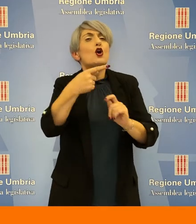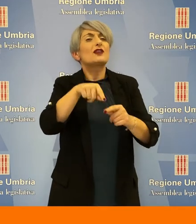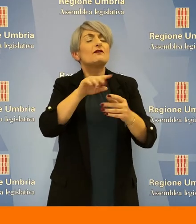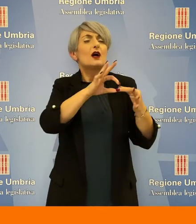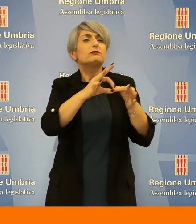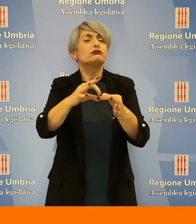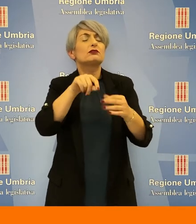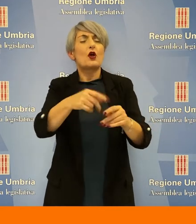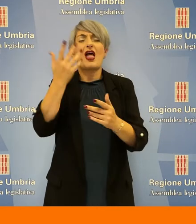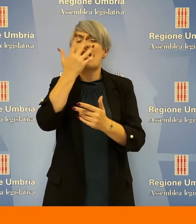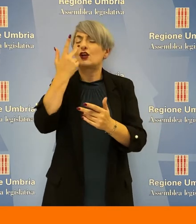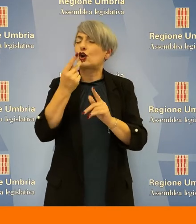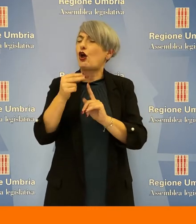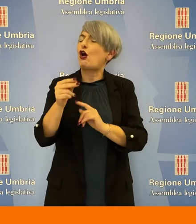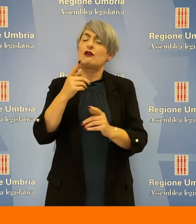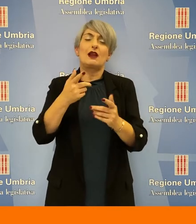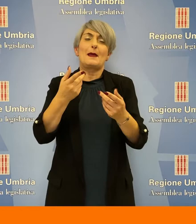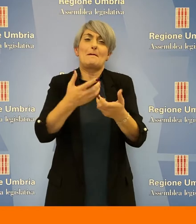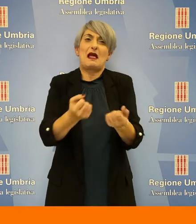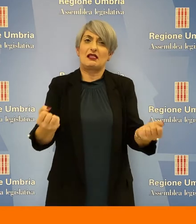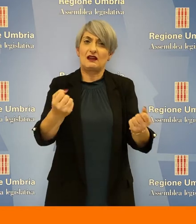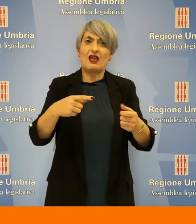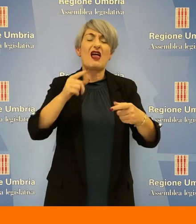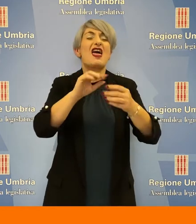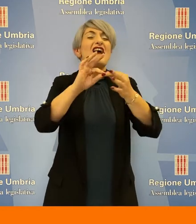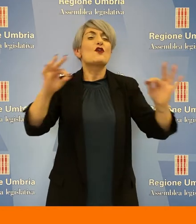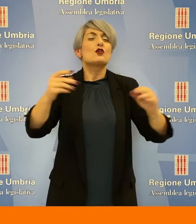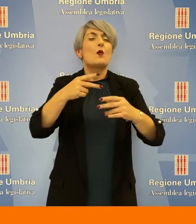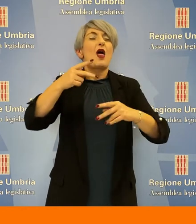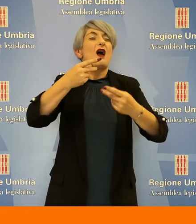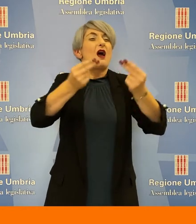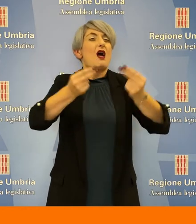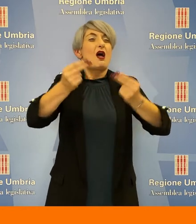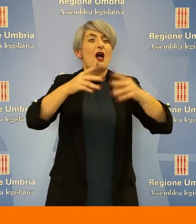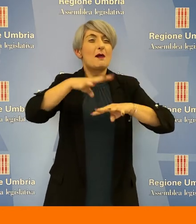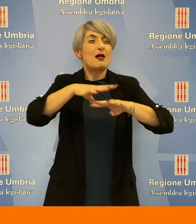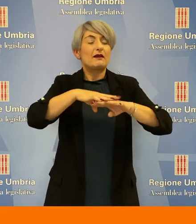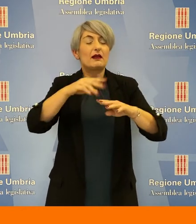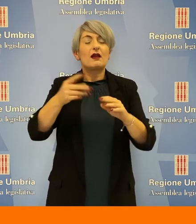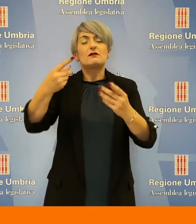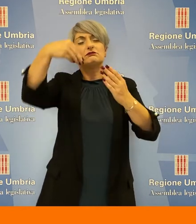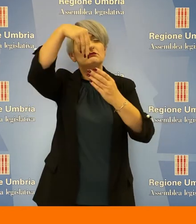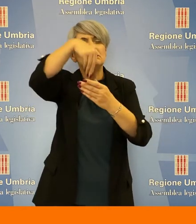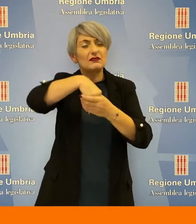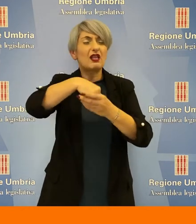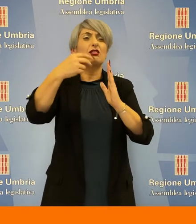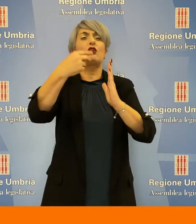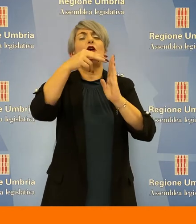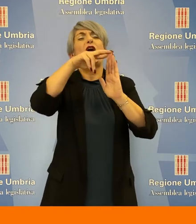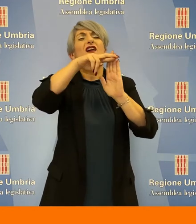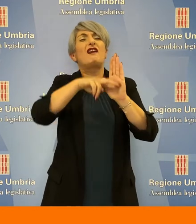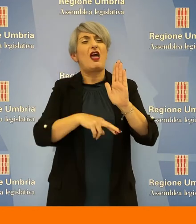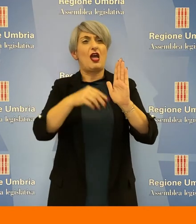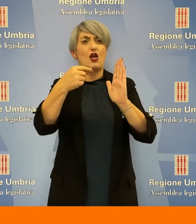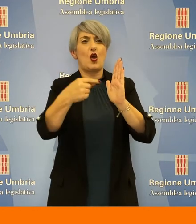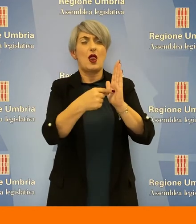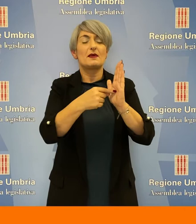attiene alla correzione di un errore materiale che riguarda una formula algoritmi che è stata usata nell'articolato del regolamento in